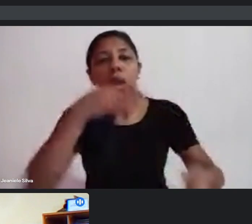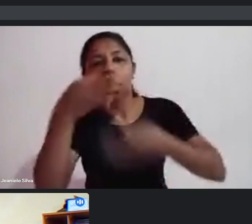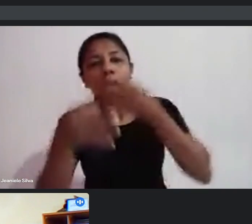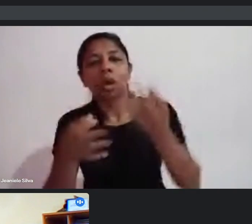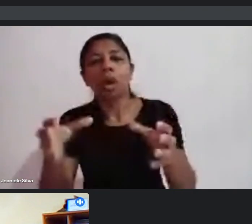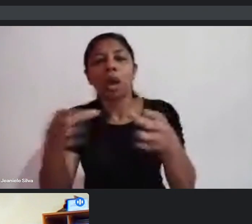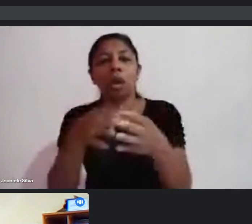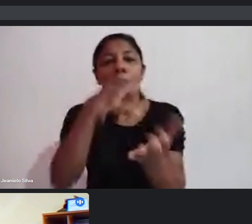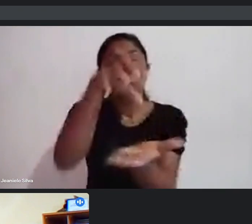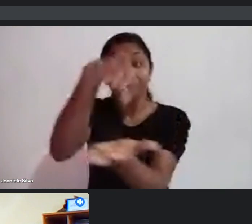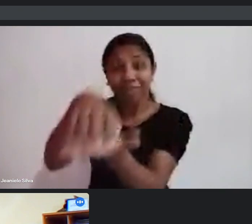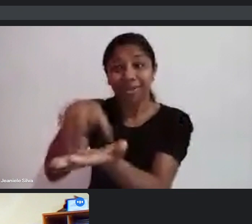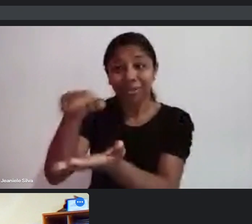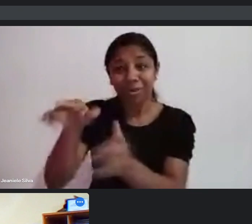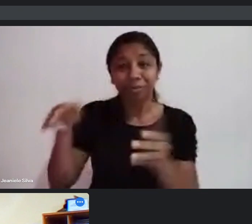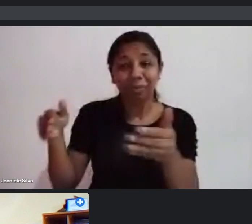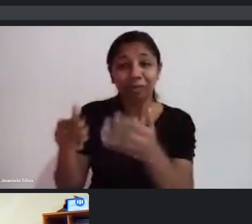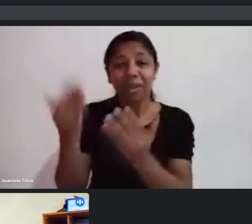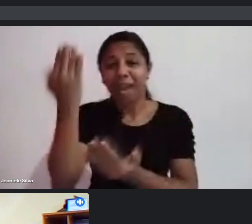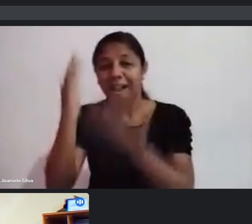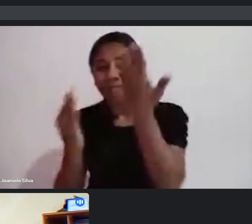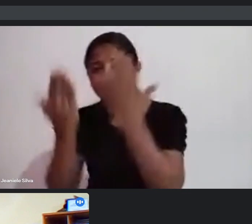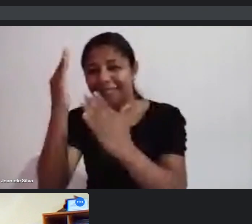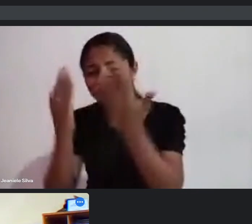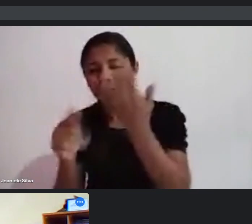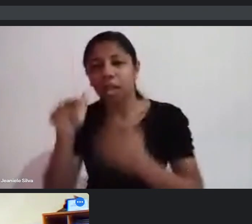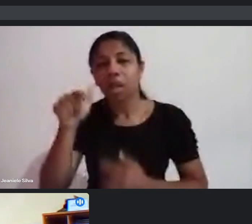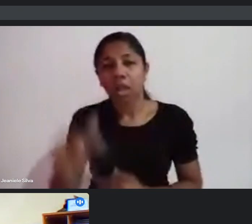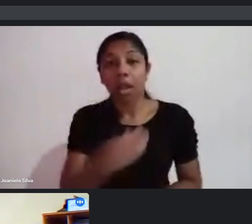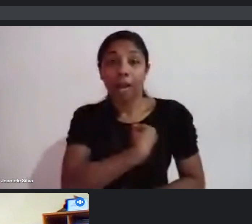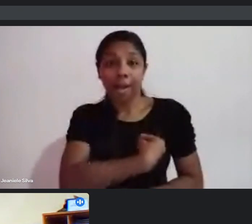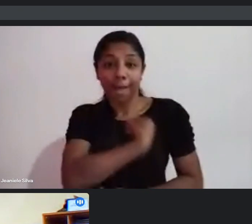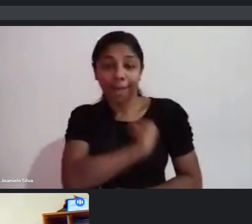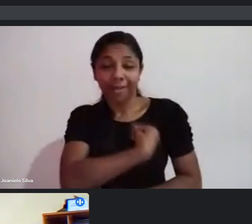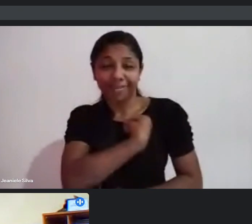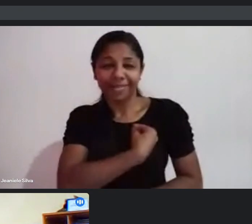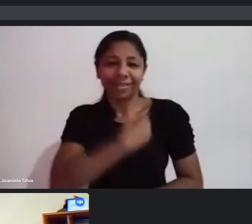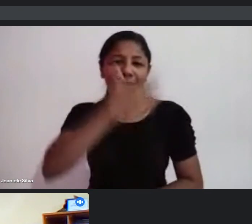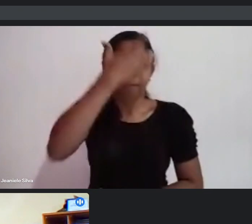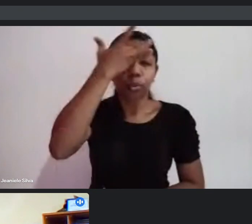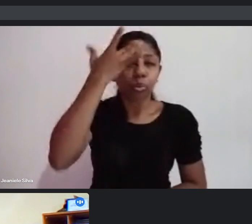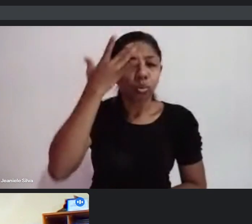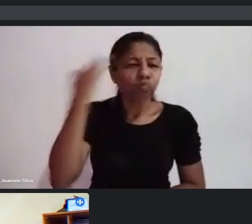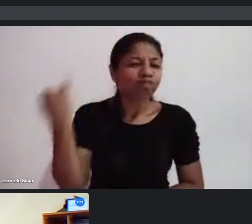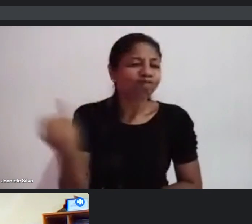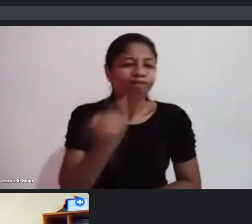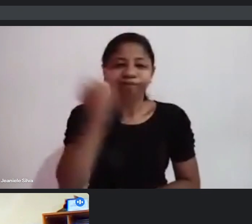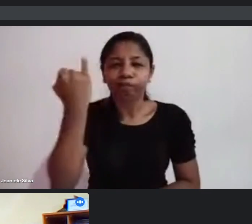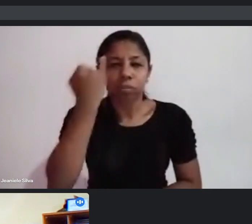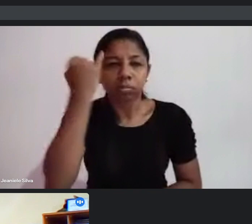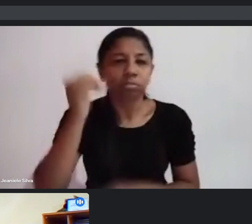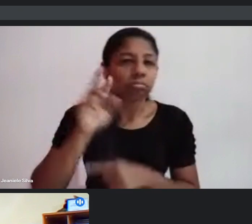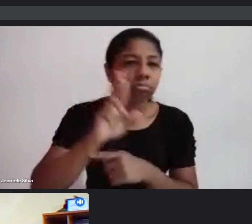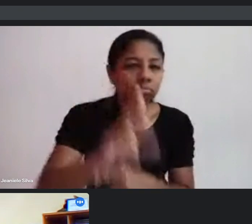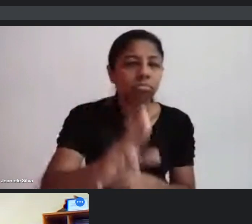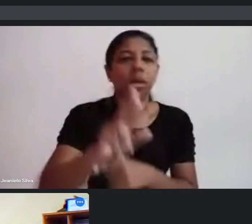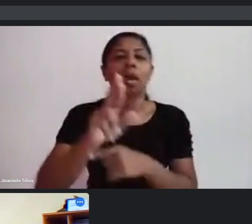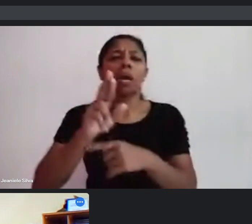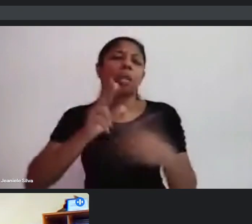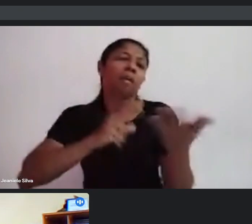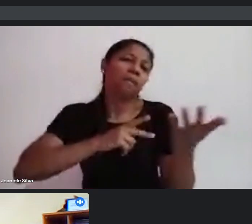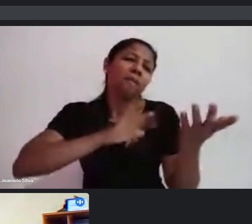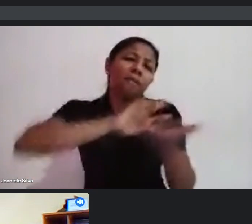carnavalescos. Eu vejo aqui a presença de pessoas importantes, dos maracatúrbos, dos afoxés,